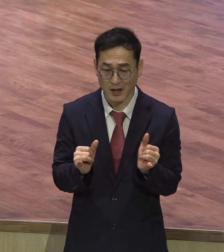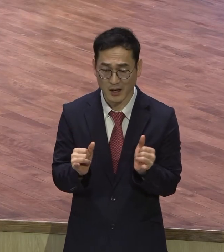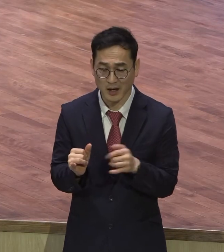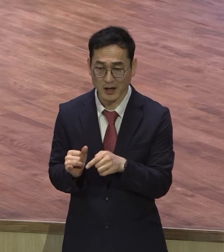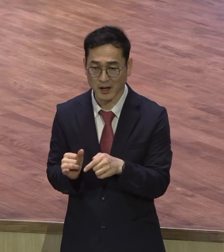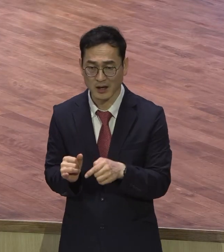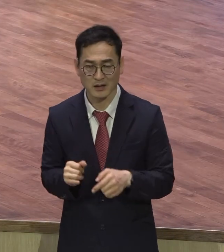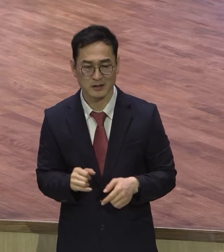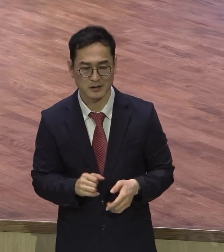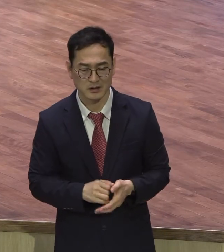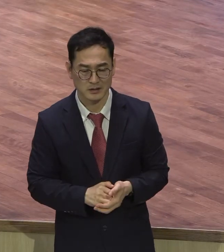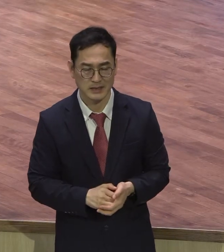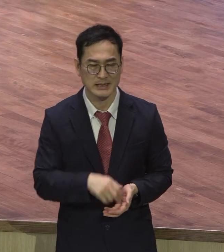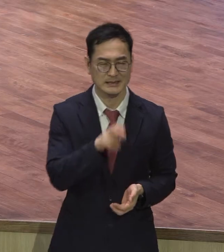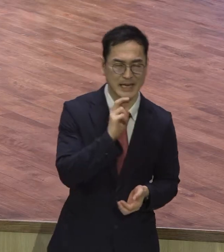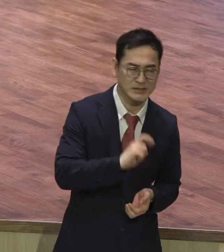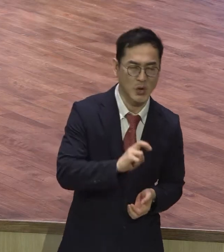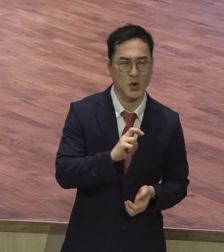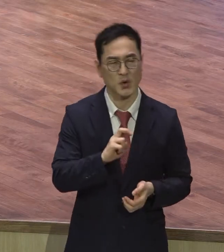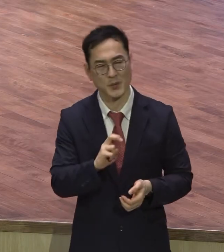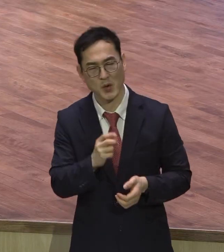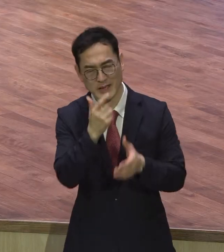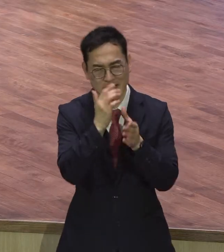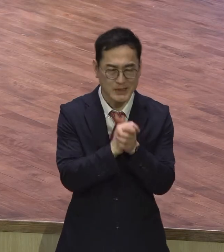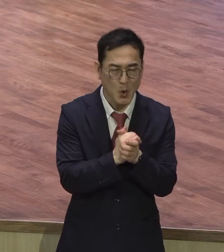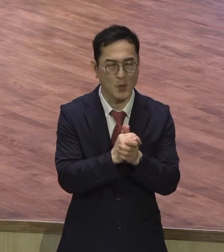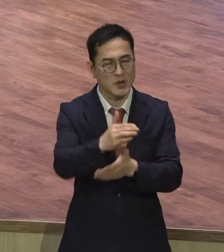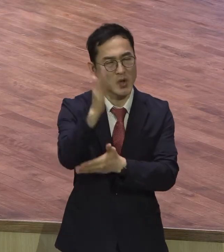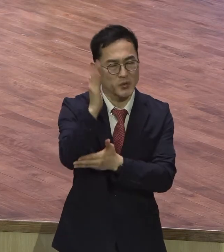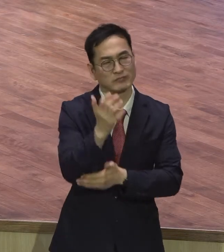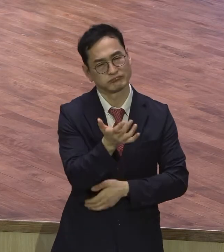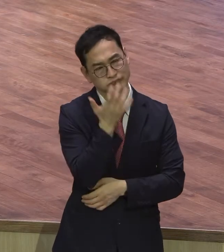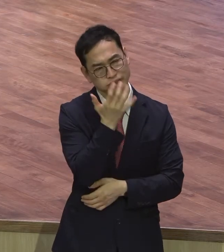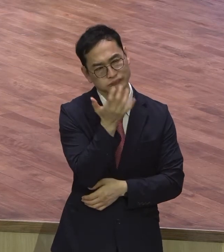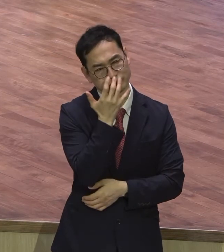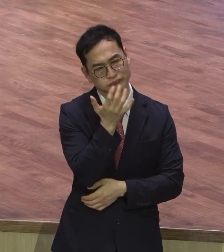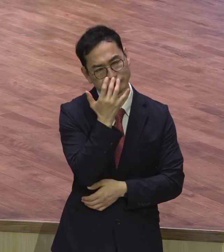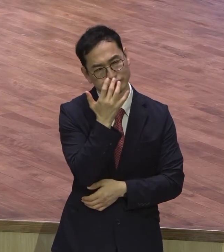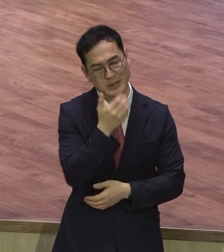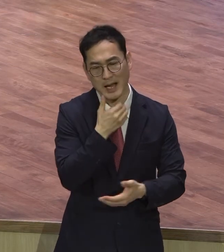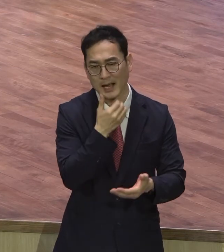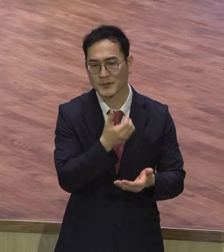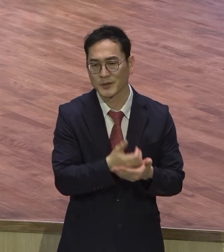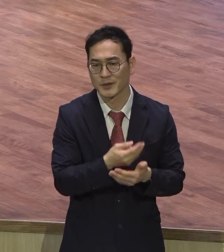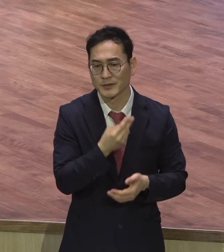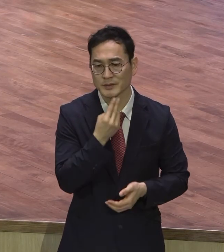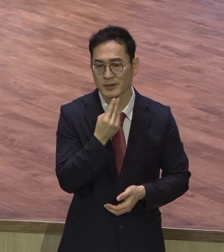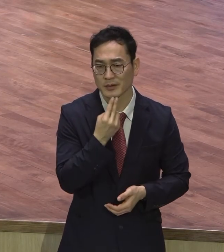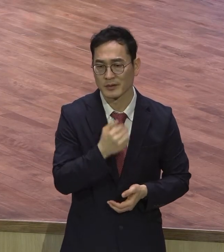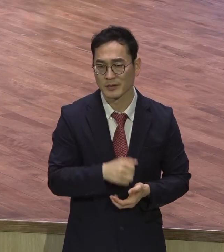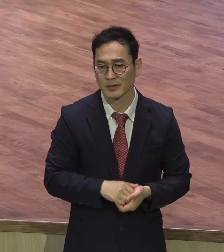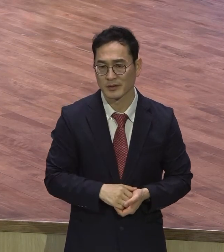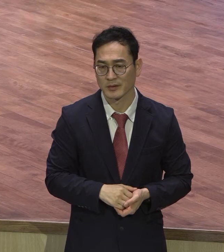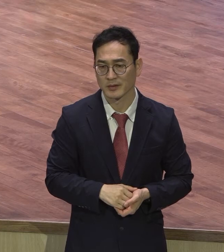설교를 들어도 감동도 없고 기도를 해도 감동도 없고 무감동 영적 문둥병자